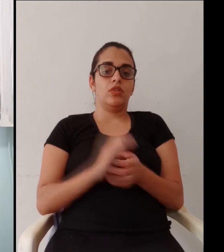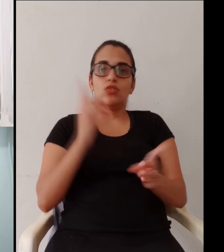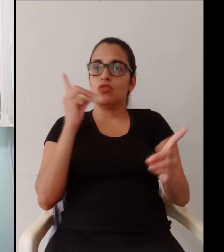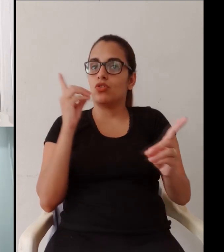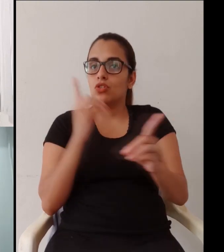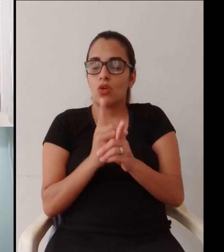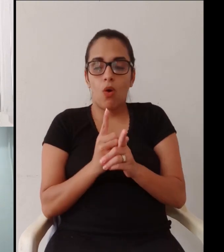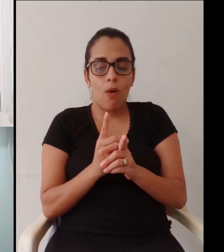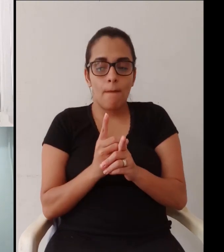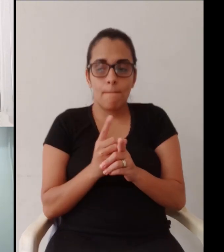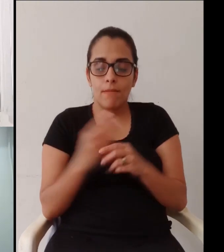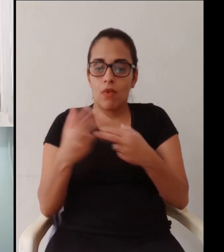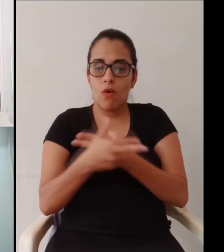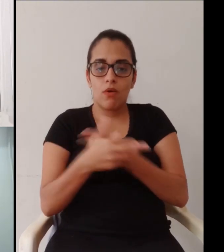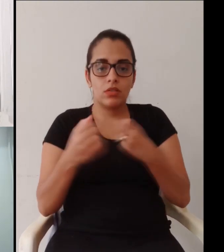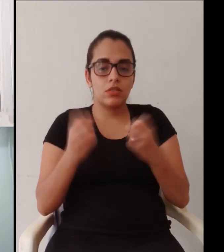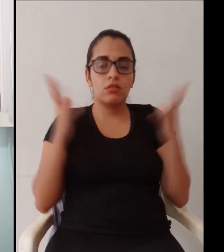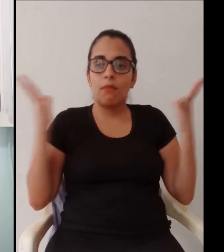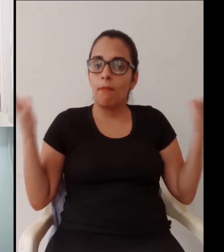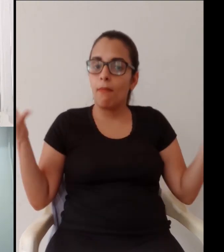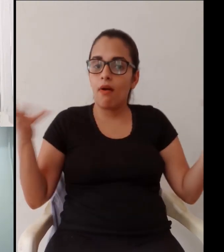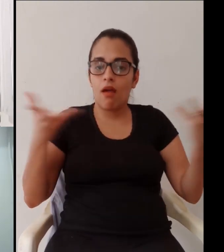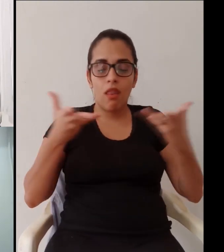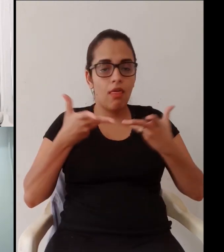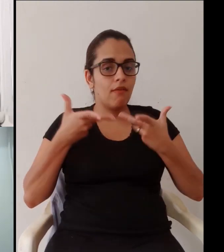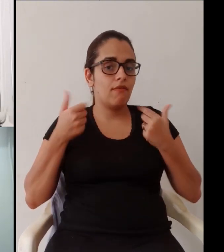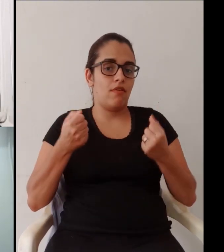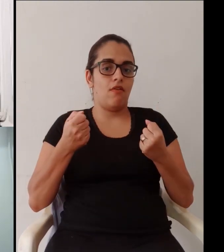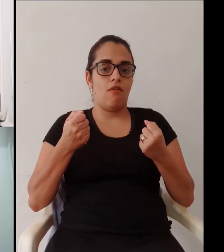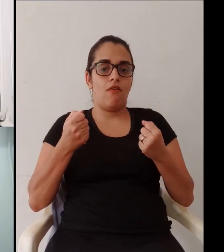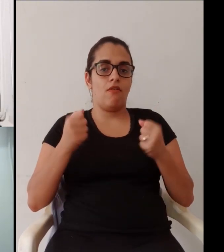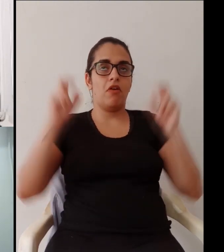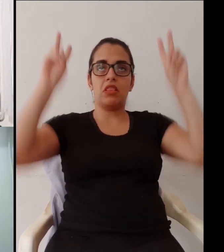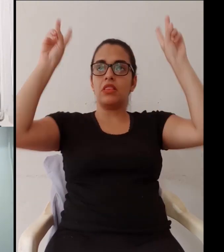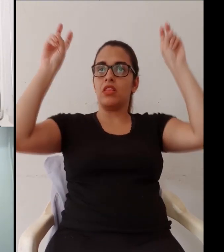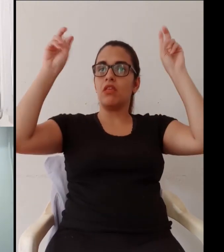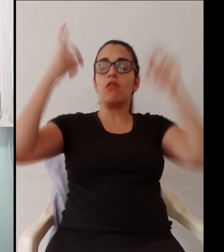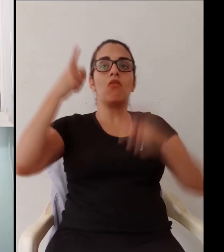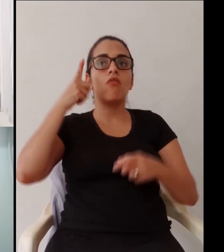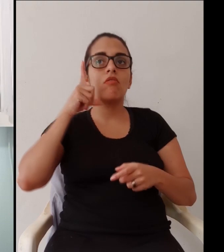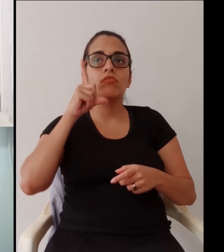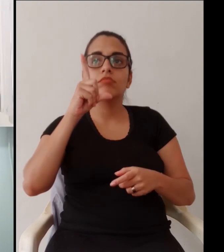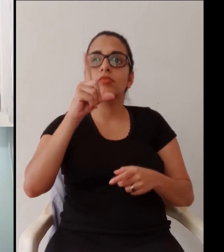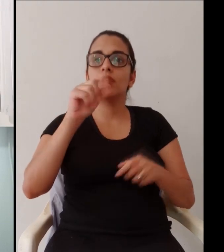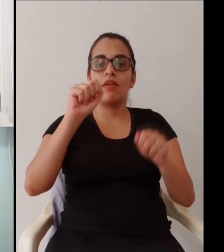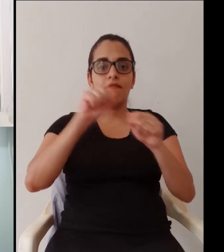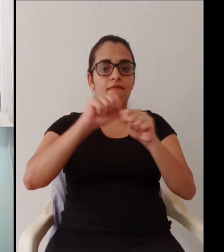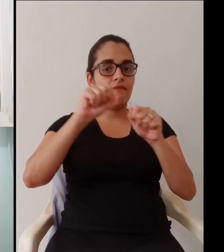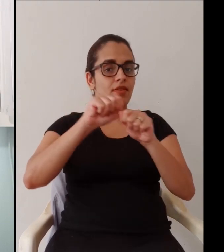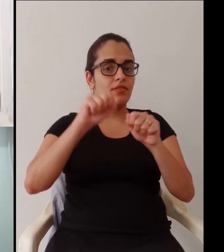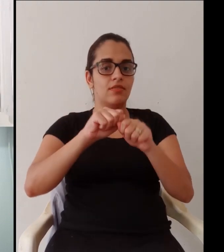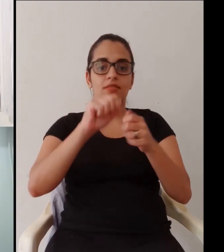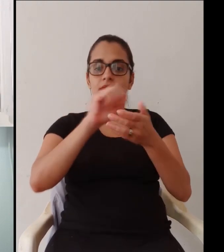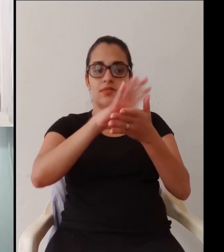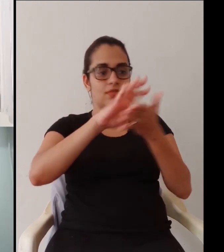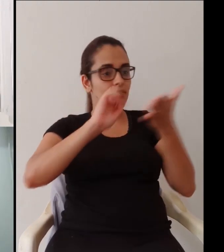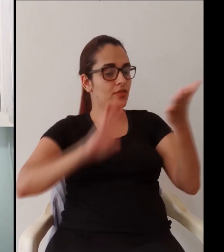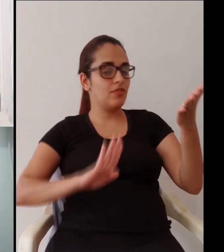e além disso o eu acho muito legal os meus alunos pelo menos Dani eles descobrem coisas maravilhosas sobre